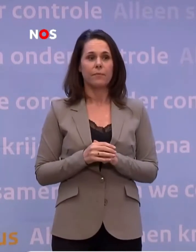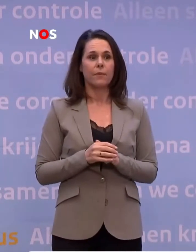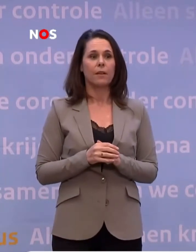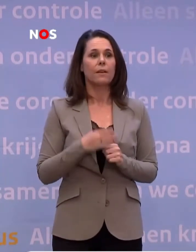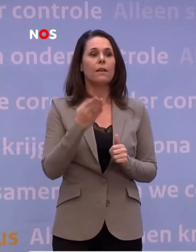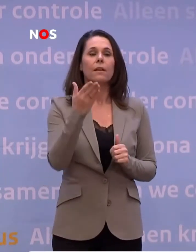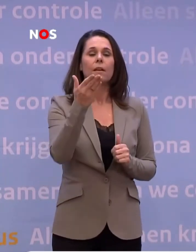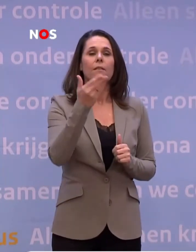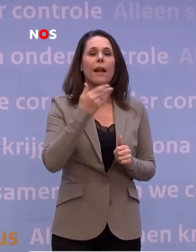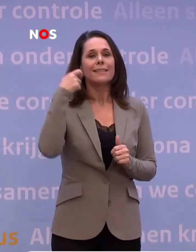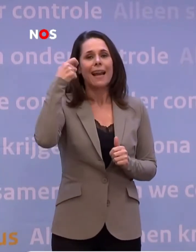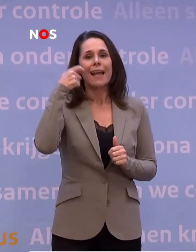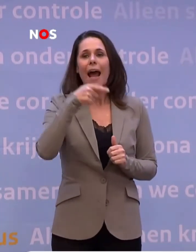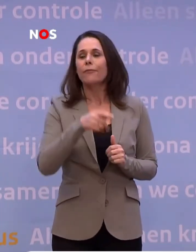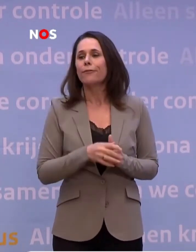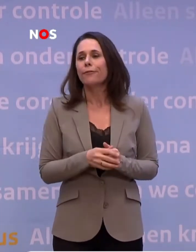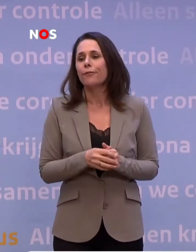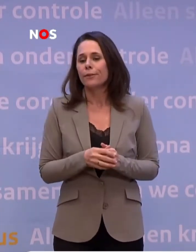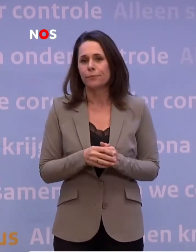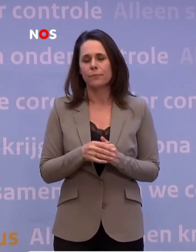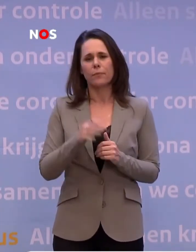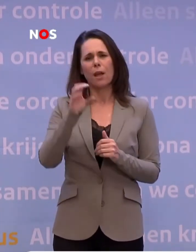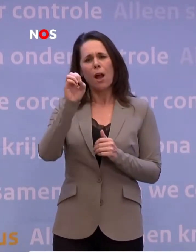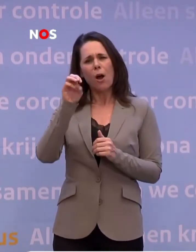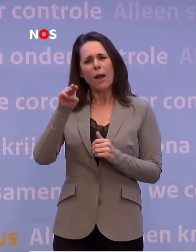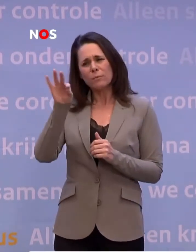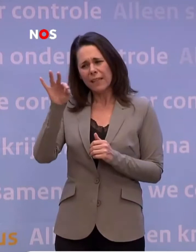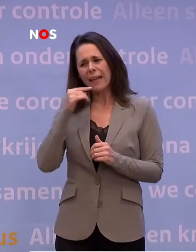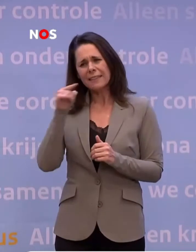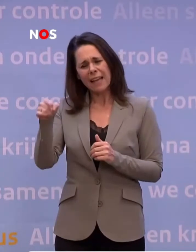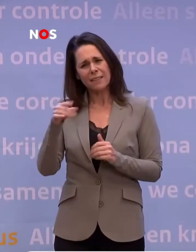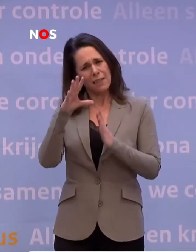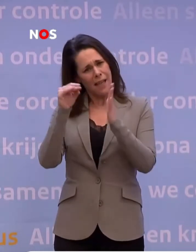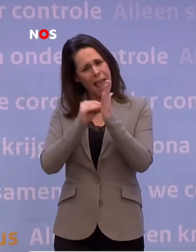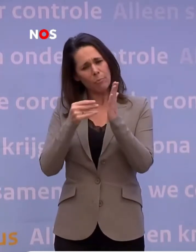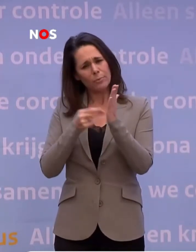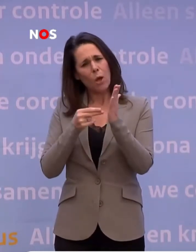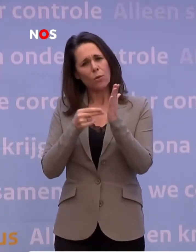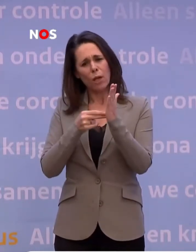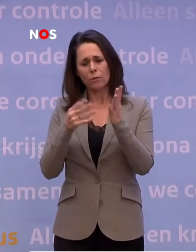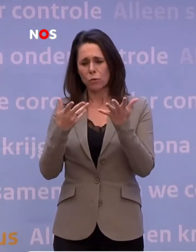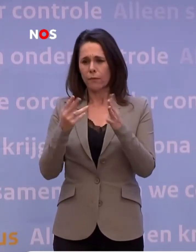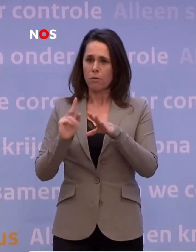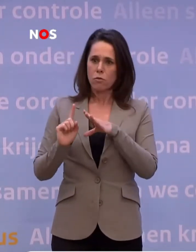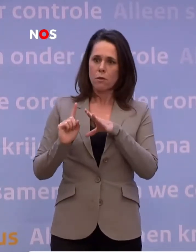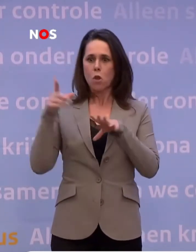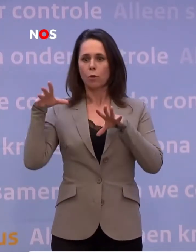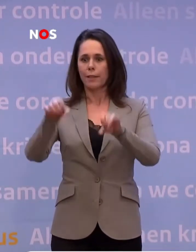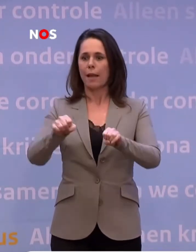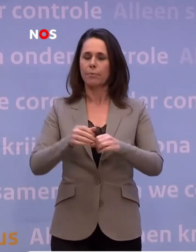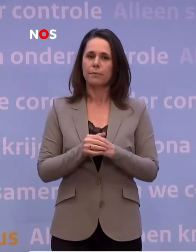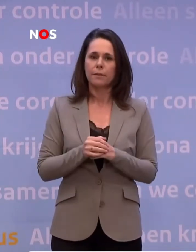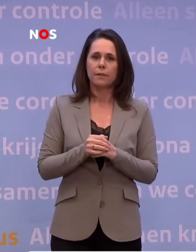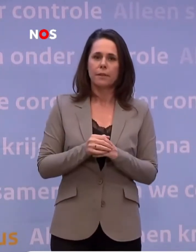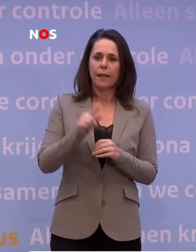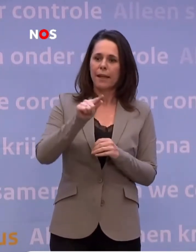OMT geeft aan dat die apps eigenlijk nodig zijn... ...uit een soort van noodgreep, hè. Die GGD'en